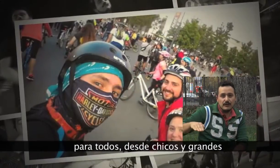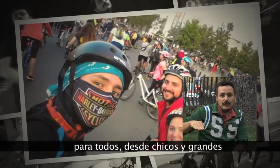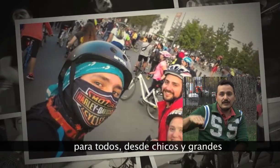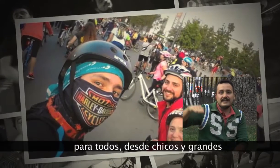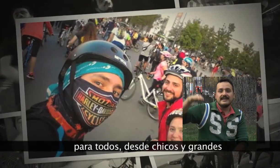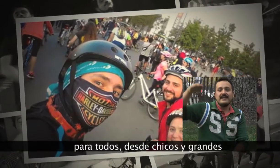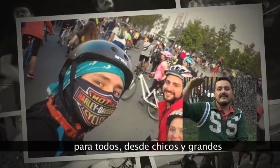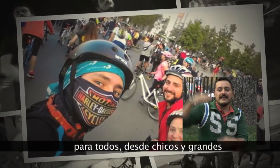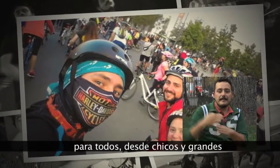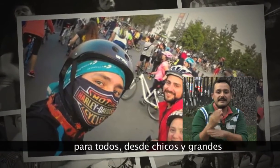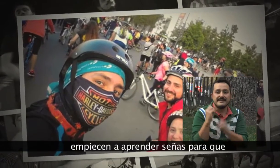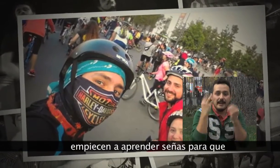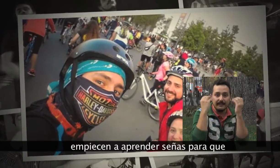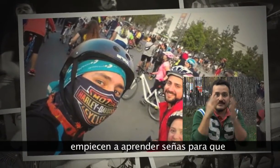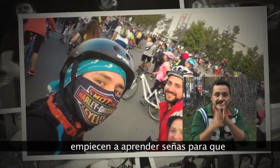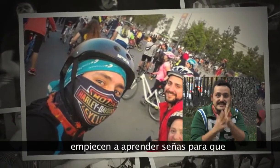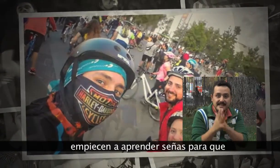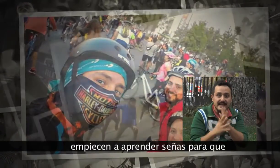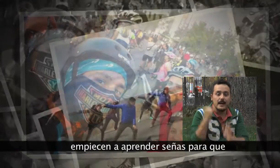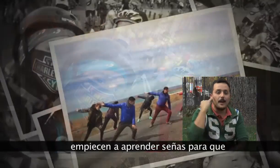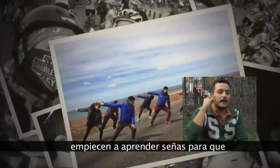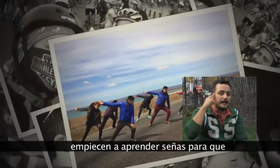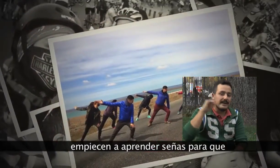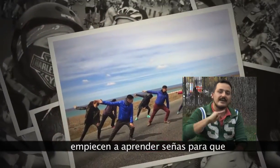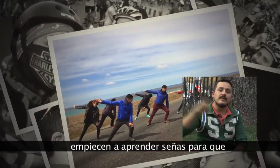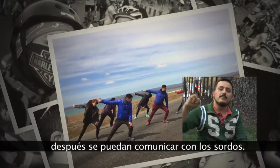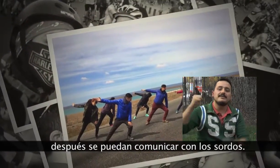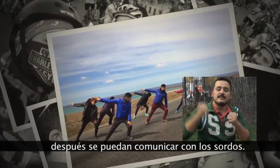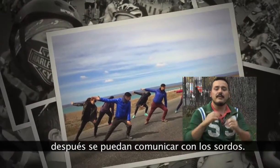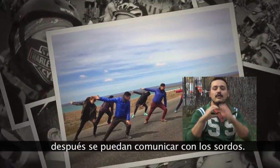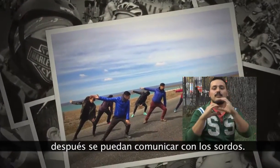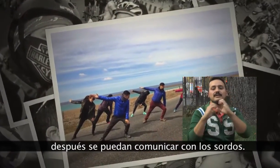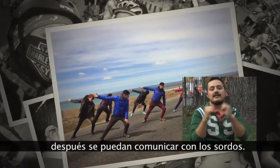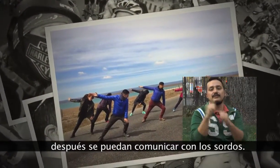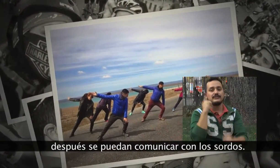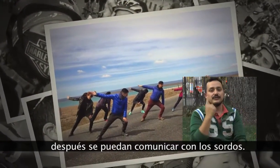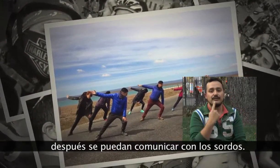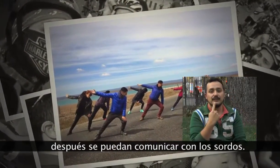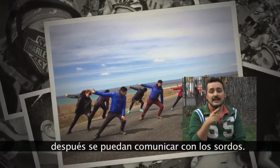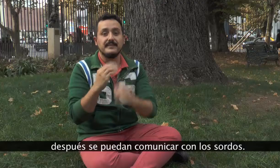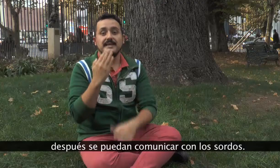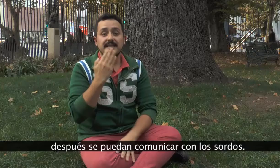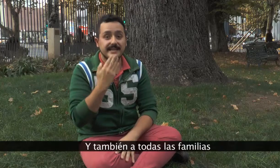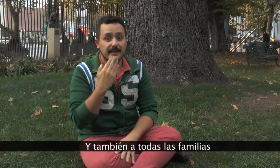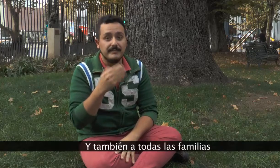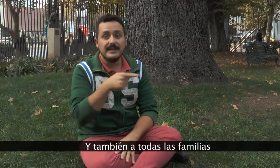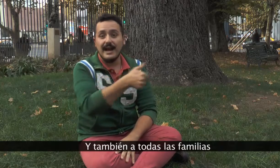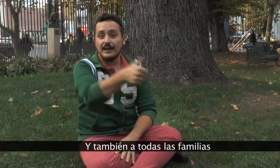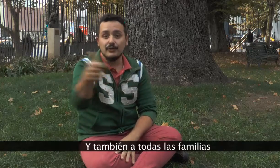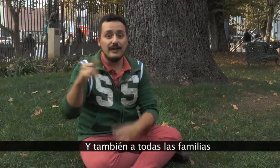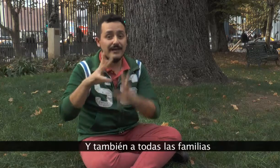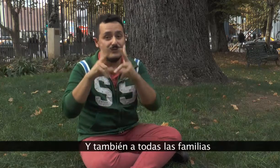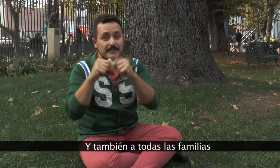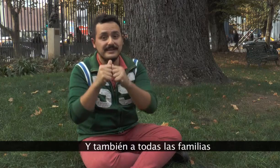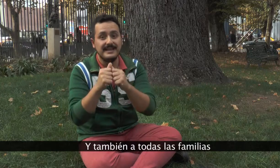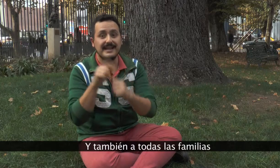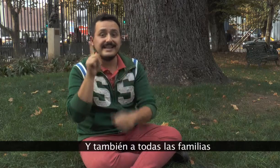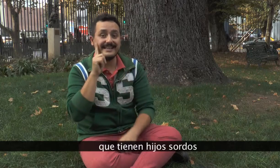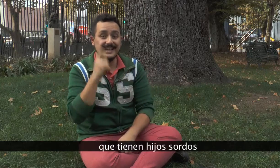y grandes empiecen a aprender señas. Para que después se puedan comunicar con los sordos. Y también a todas las familias que tienen